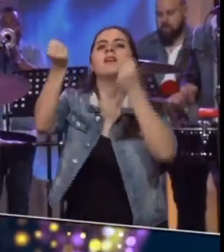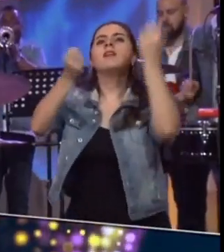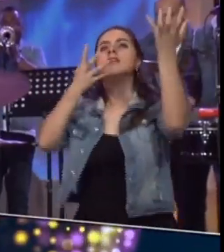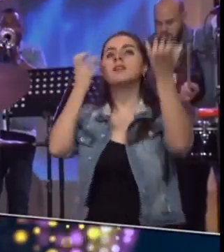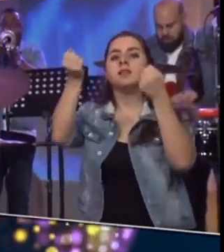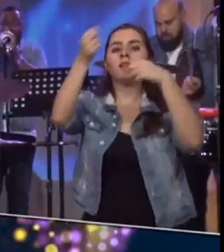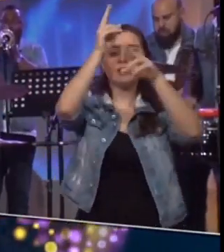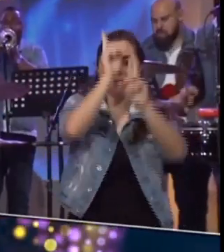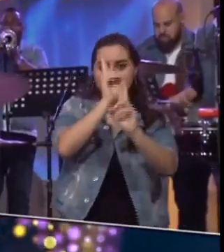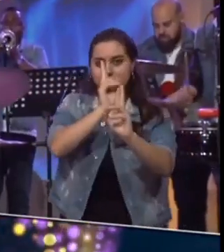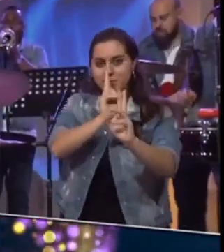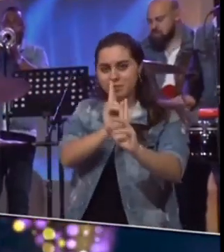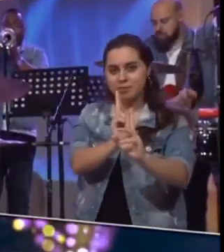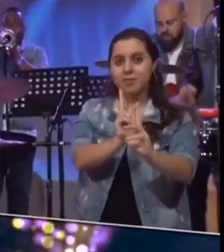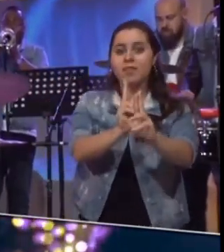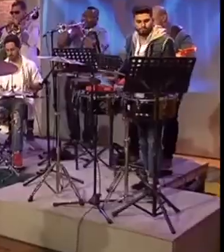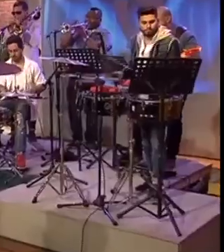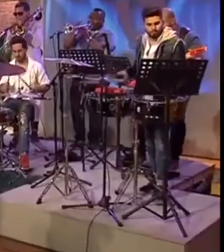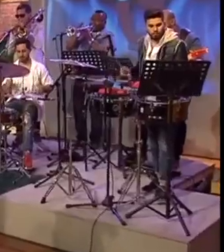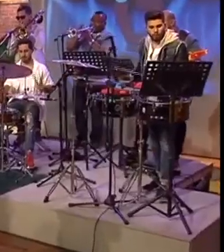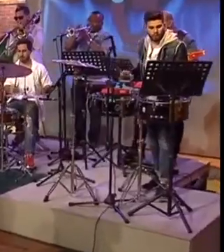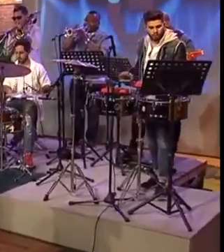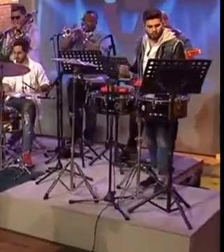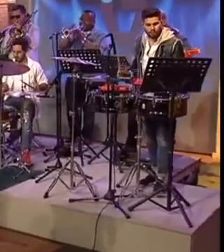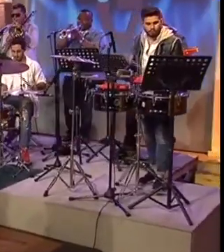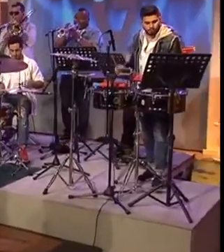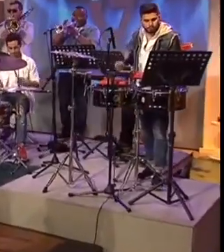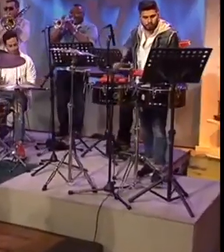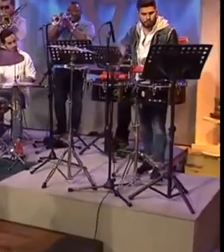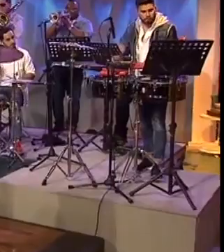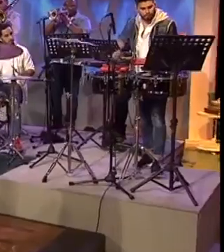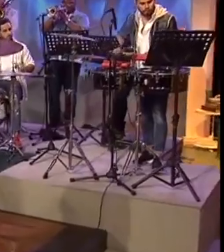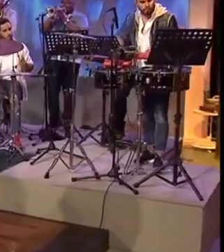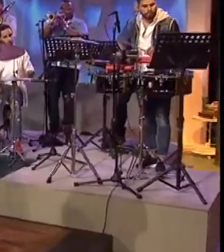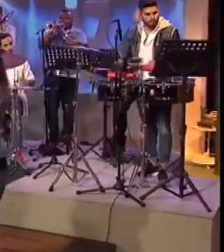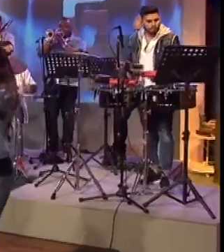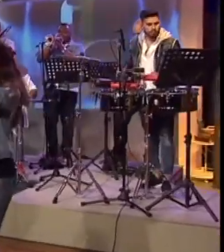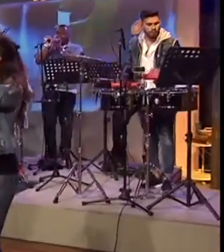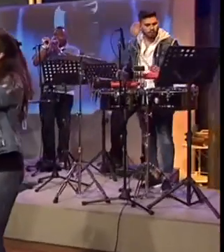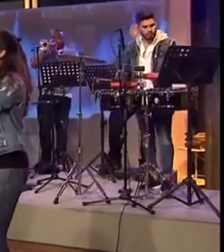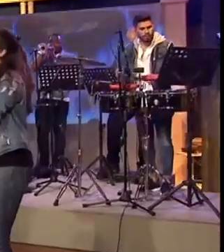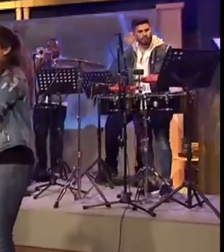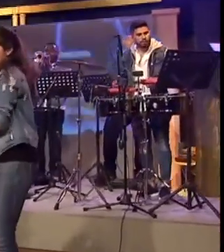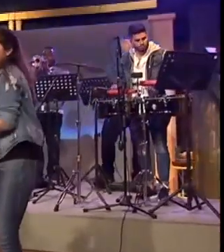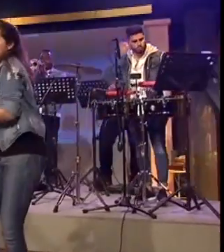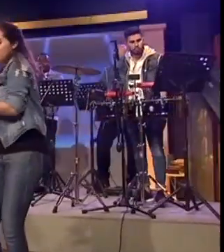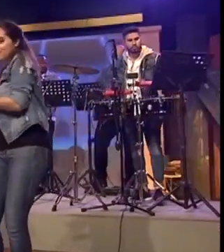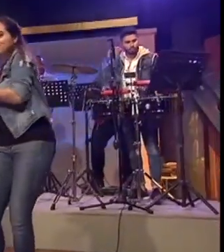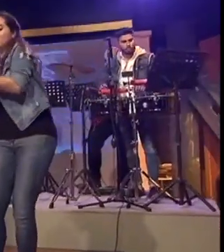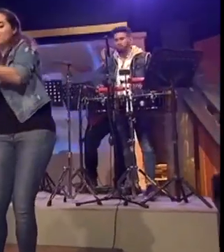dedicártela a ti Quiero que tú sepas que por ti la escribí